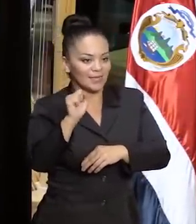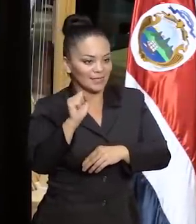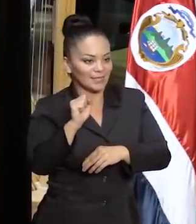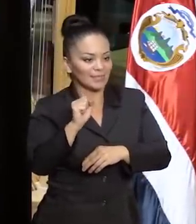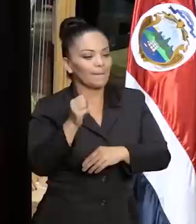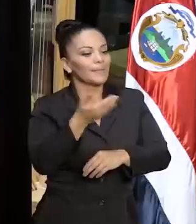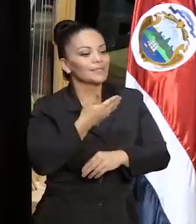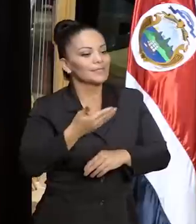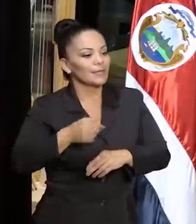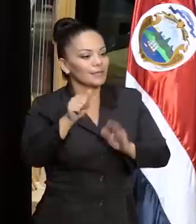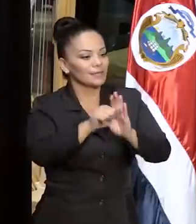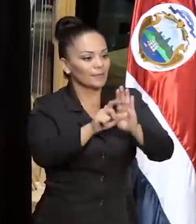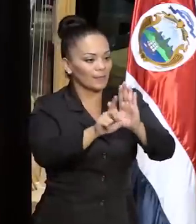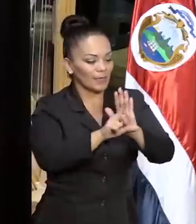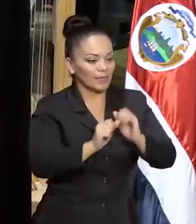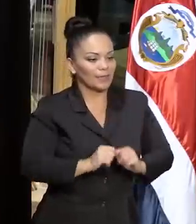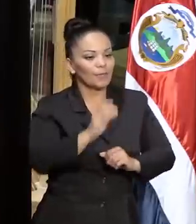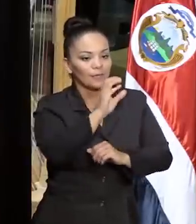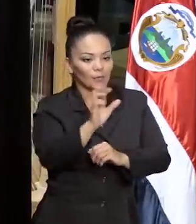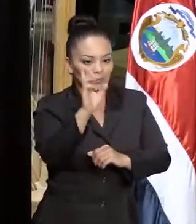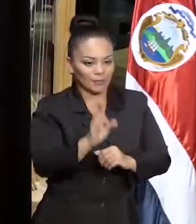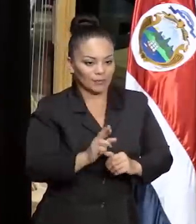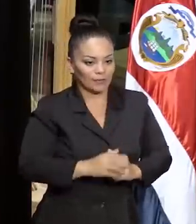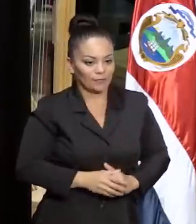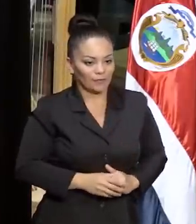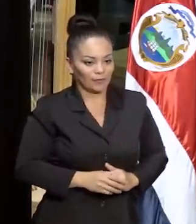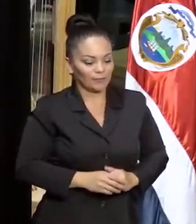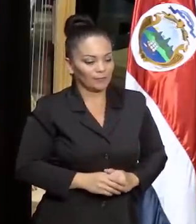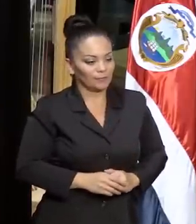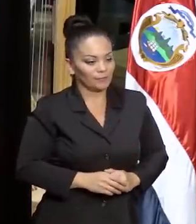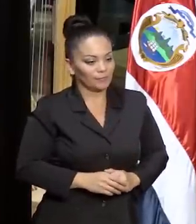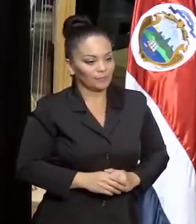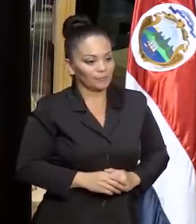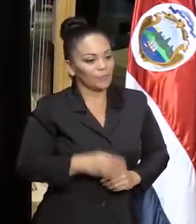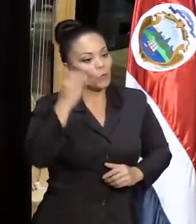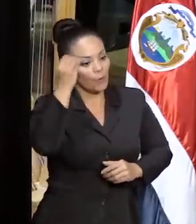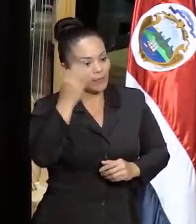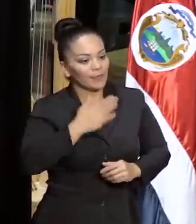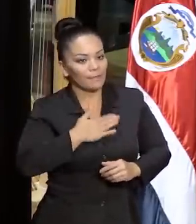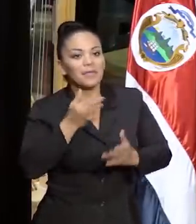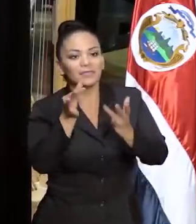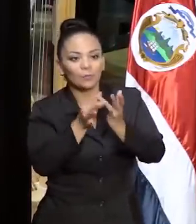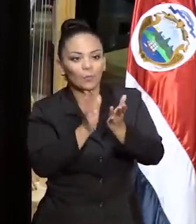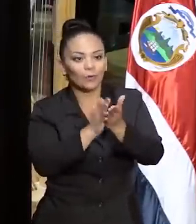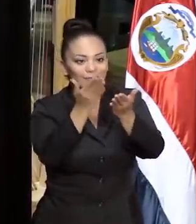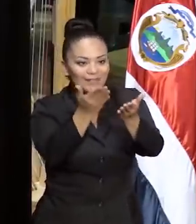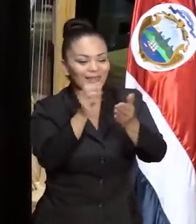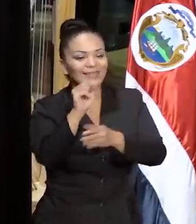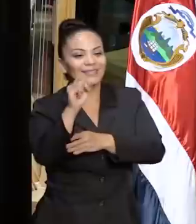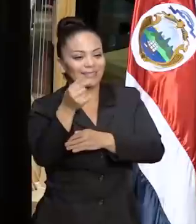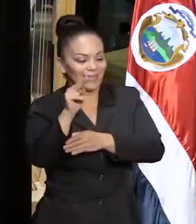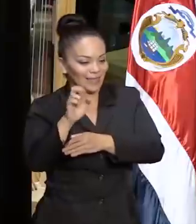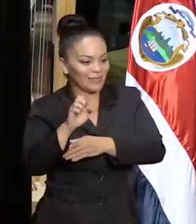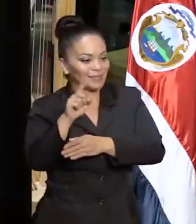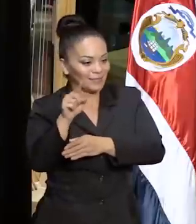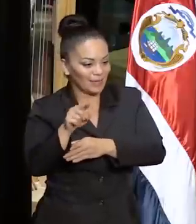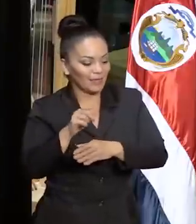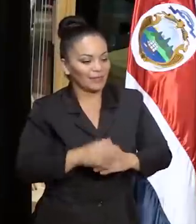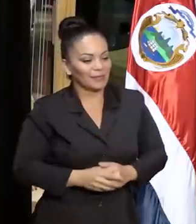presidente de la Asamblea Legislativa de Costa Rica, obviamente a mi señora, Cigna Cicate,